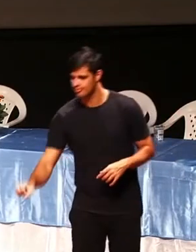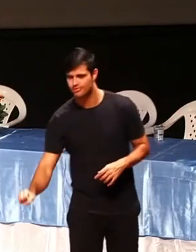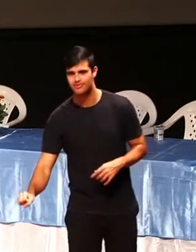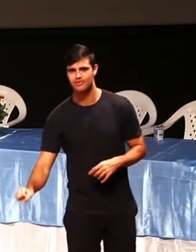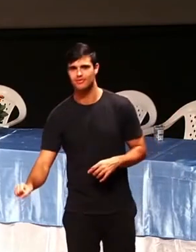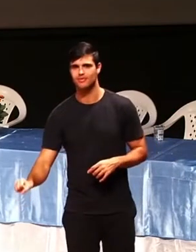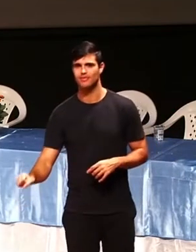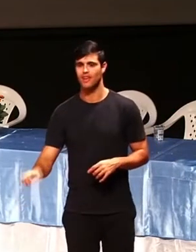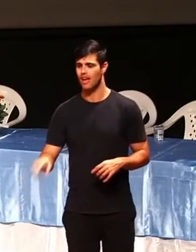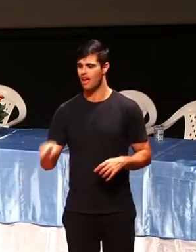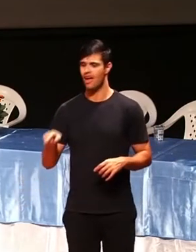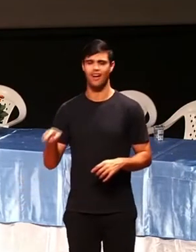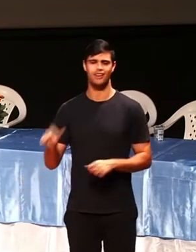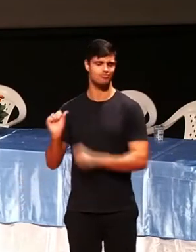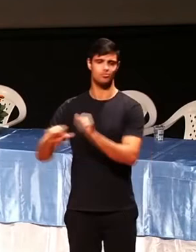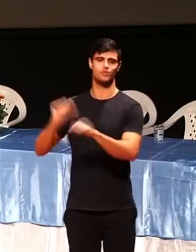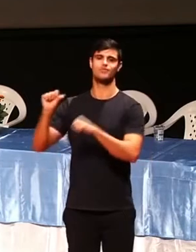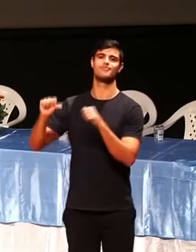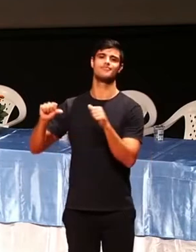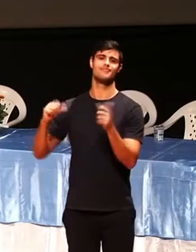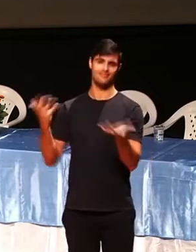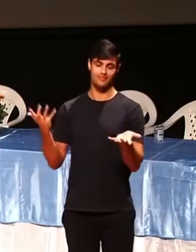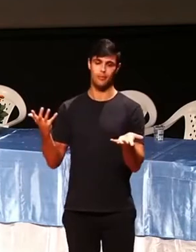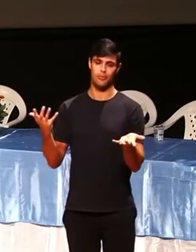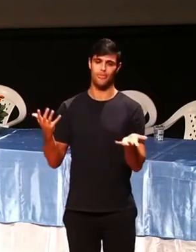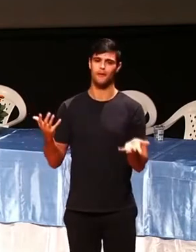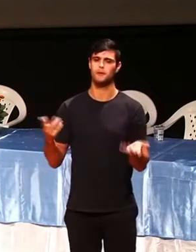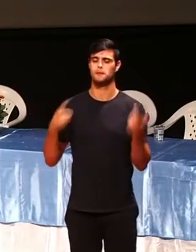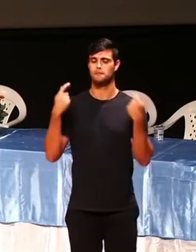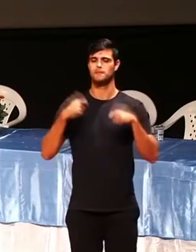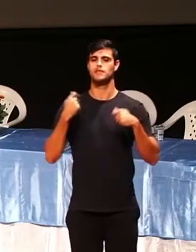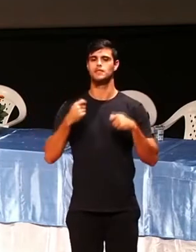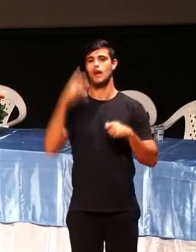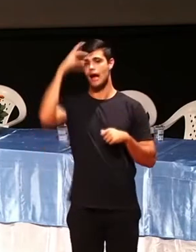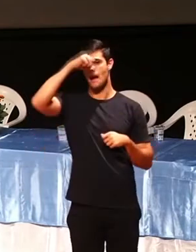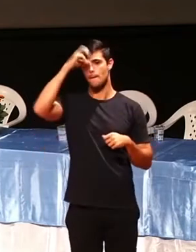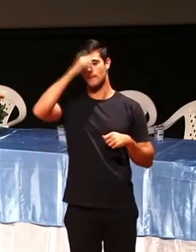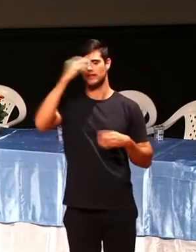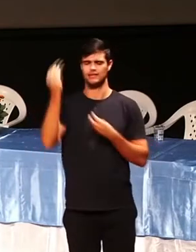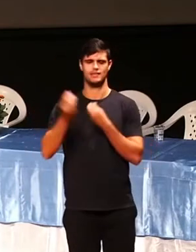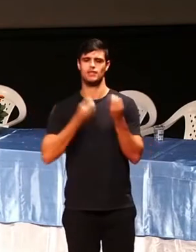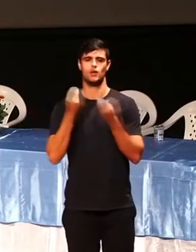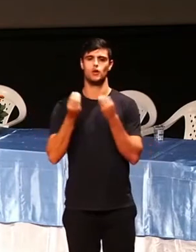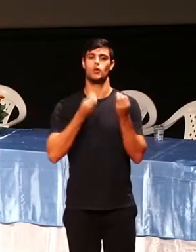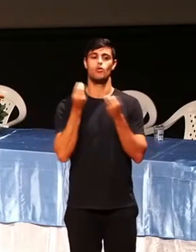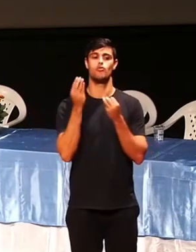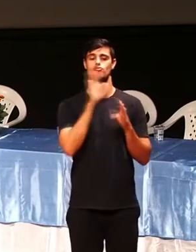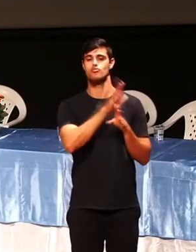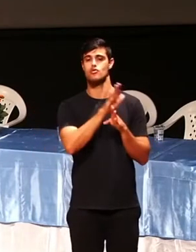tem um adestrador que tinha César Milão, que tinha um programa que ele mostrava como ensinar os cães.